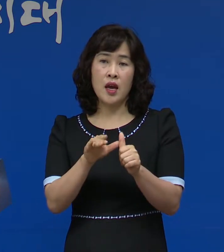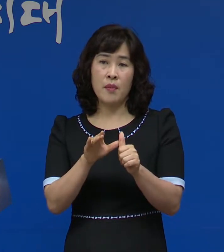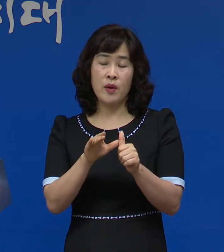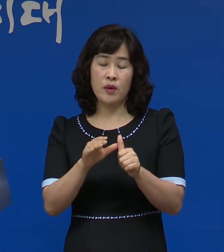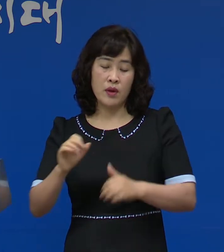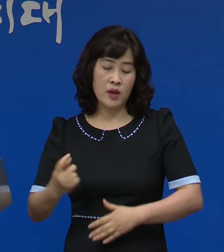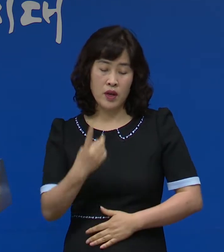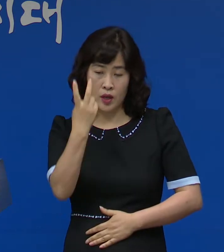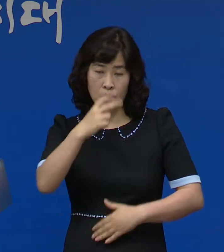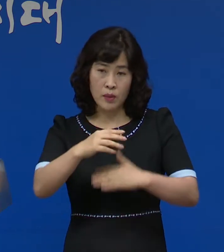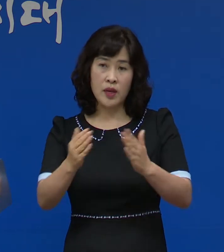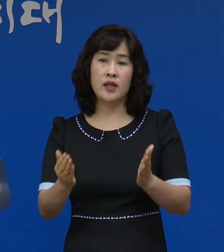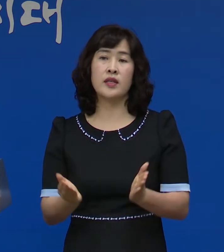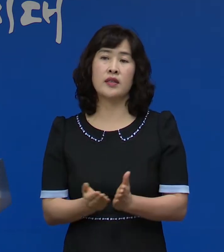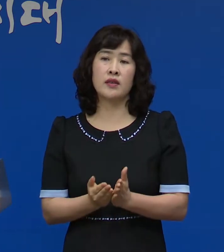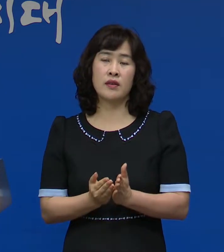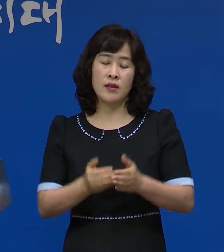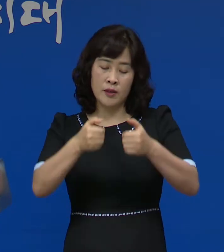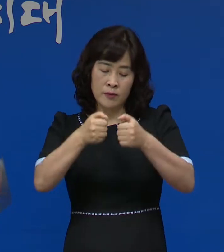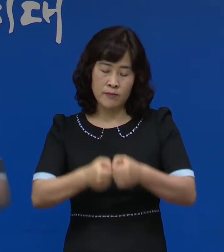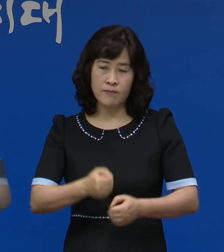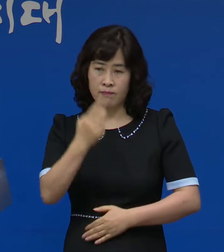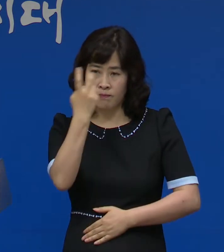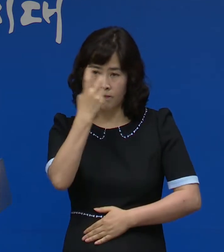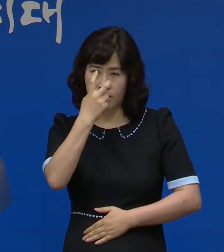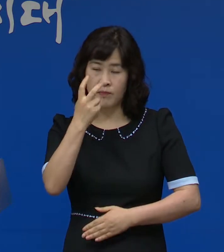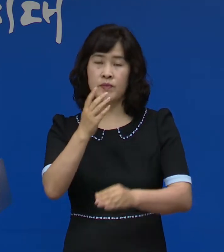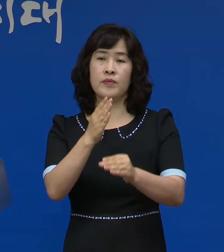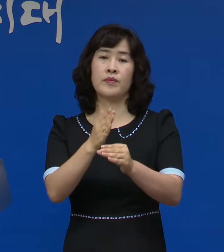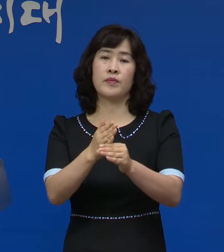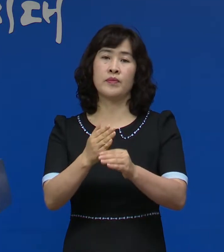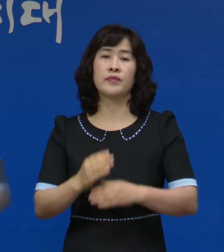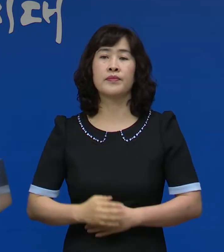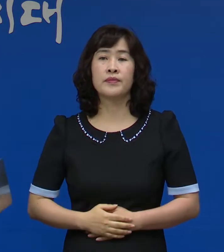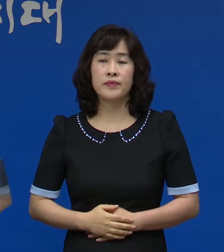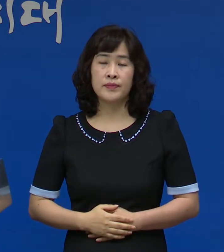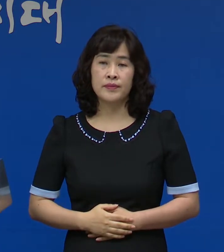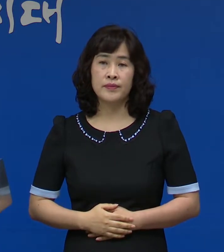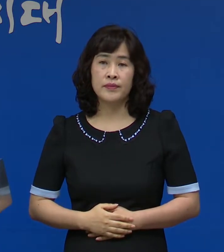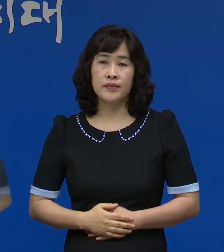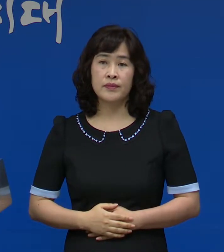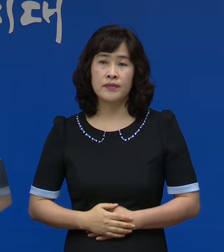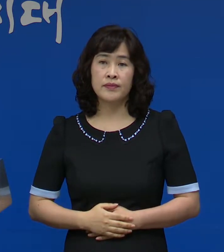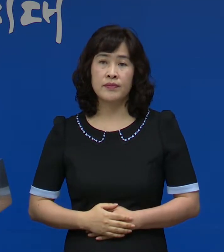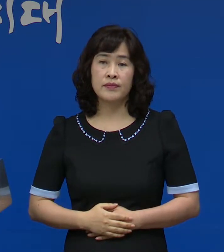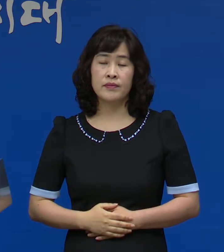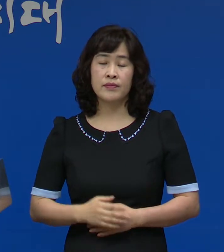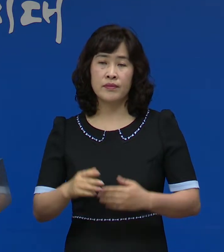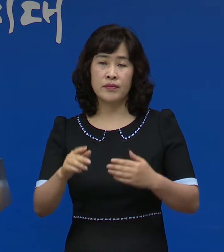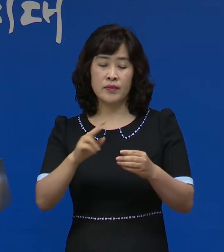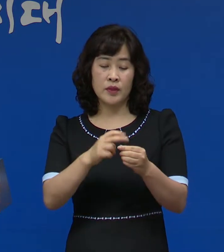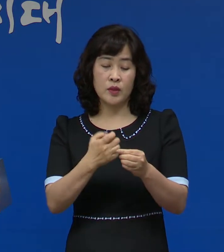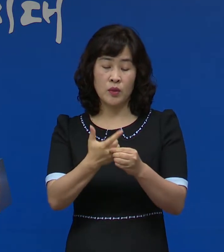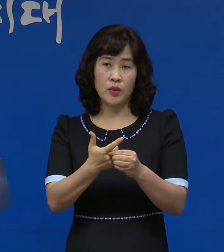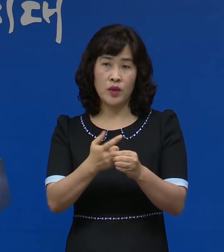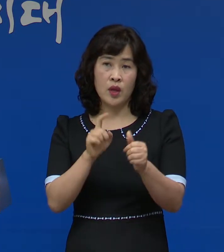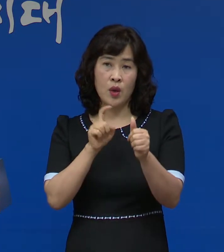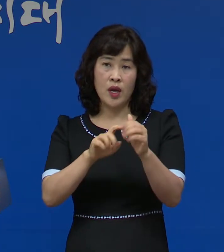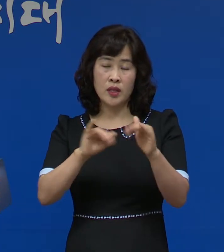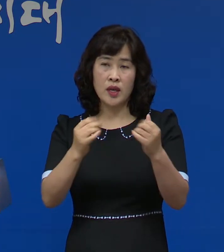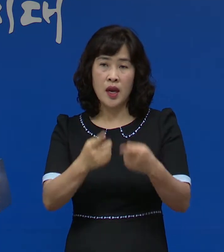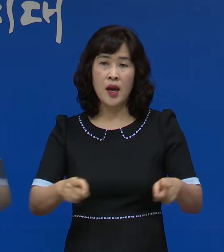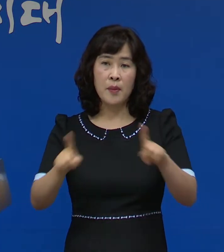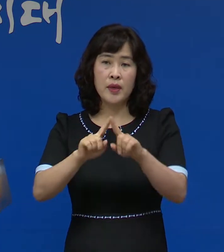예각조사반에서 심층 예각조사를 실시하고 있습니다 26번 확진자와 함께